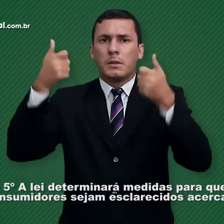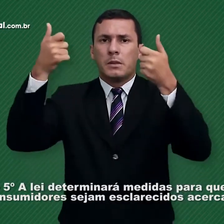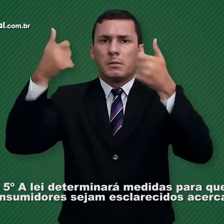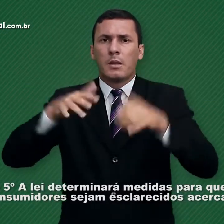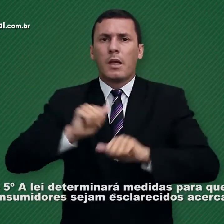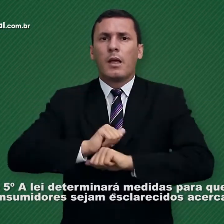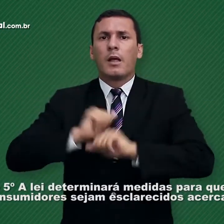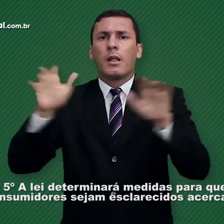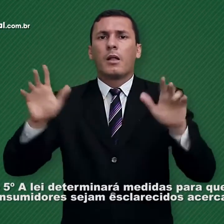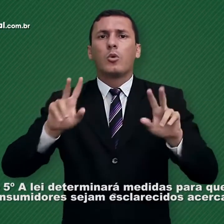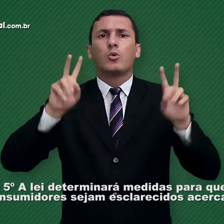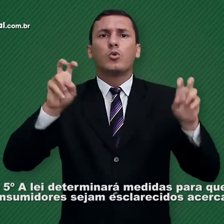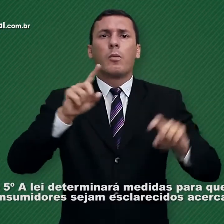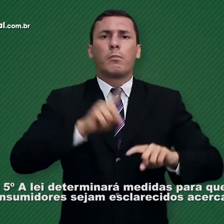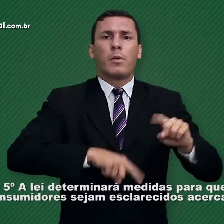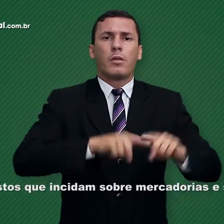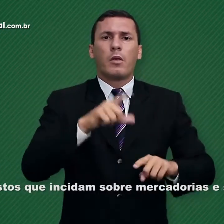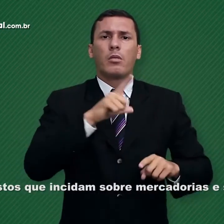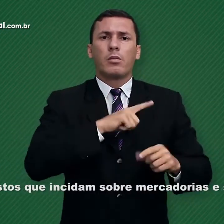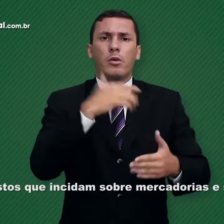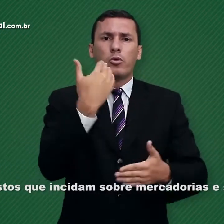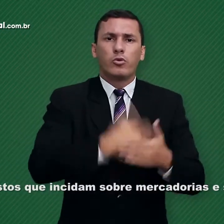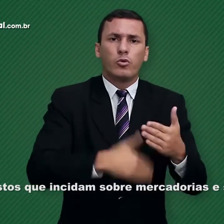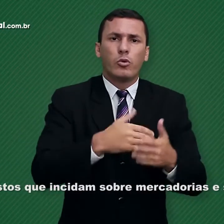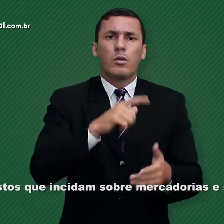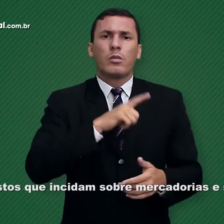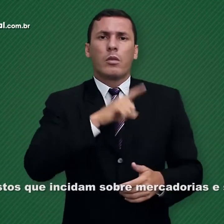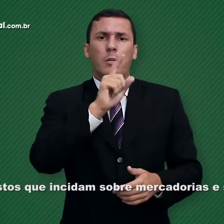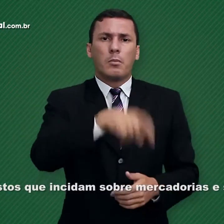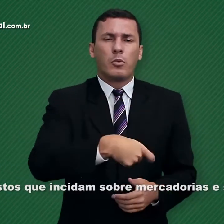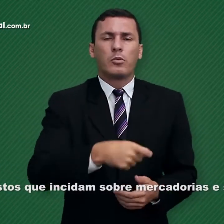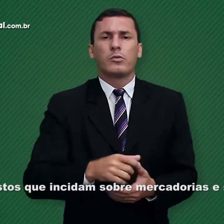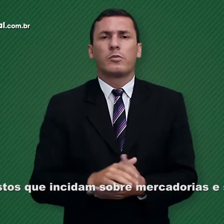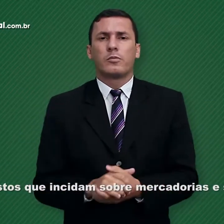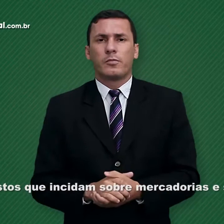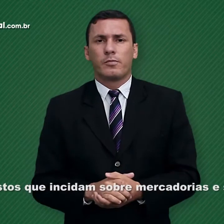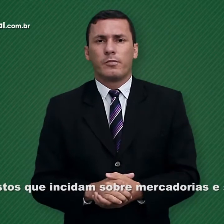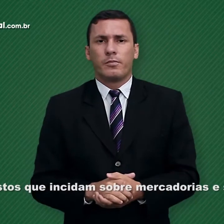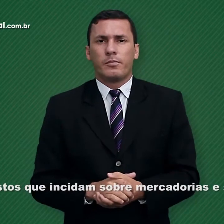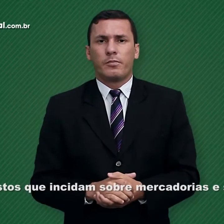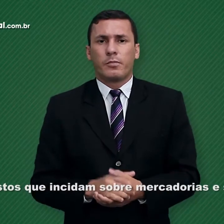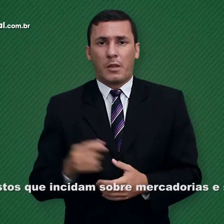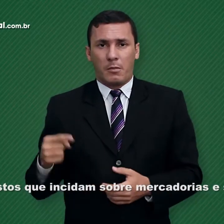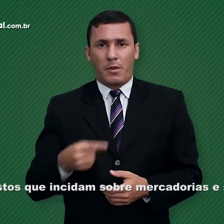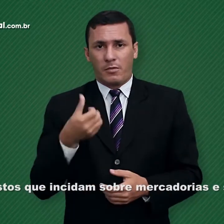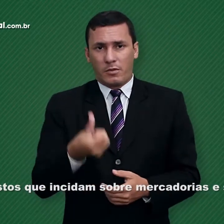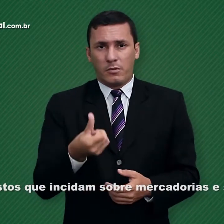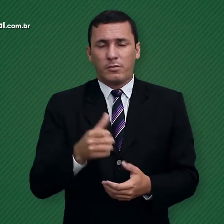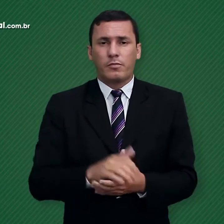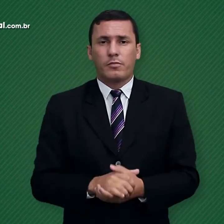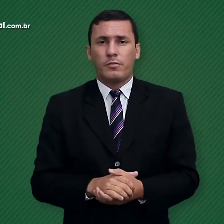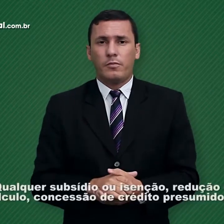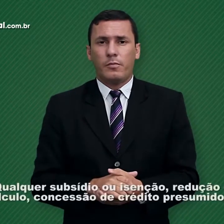esclarecidos acerca dos impostos que incidam sobre mercadorias e serviços §